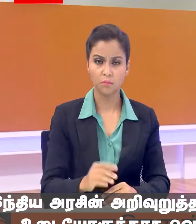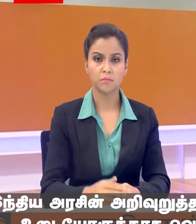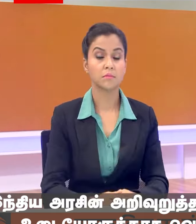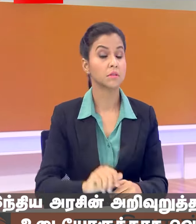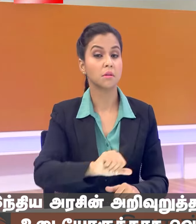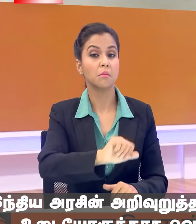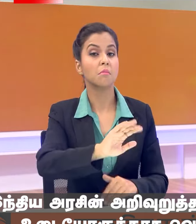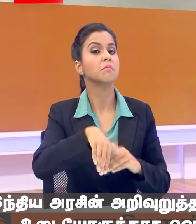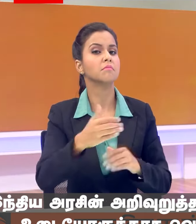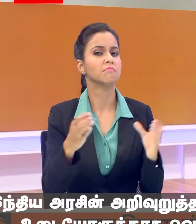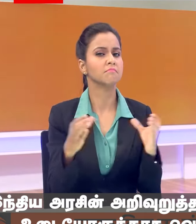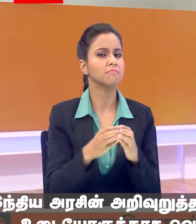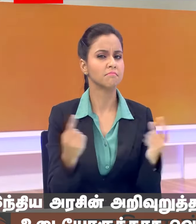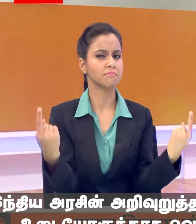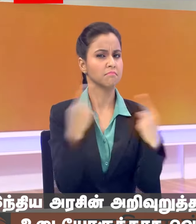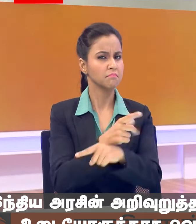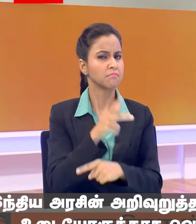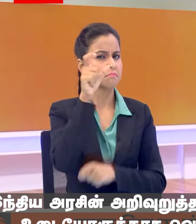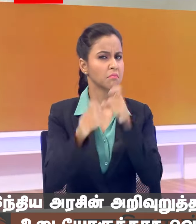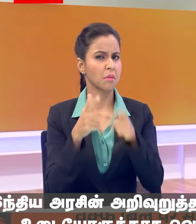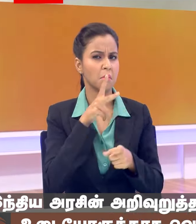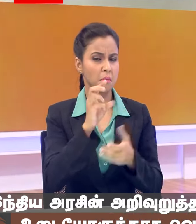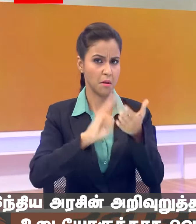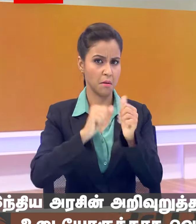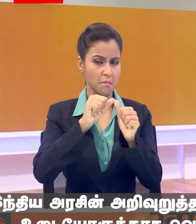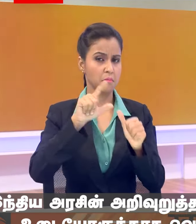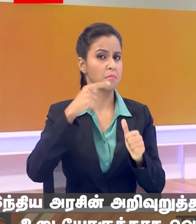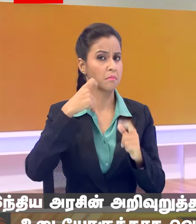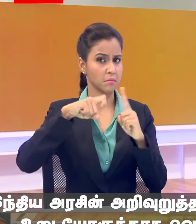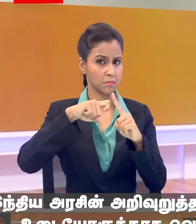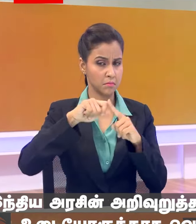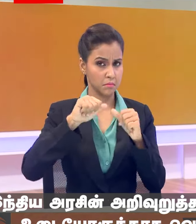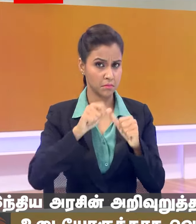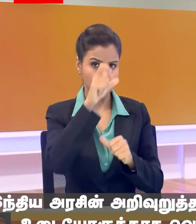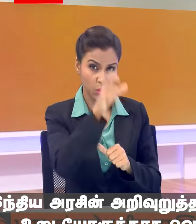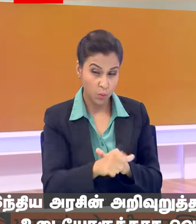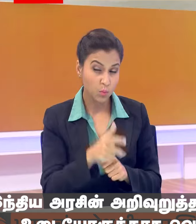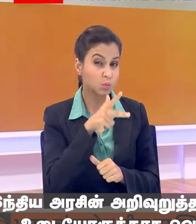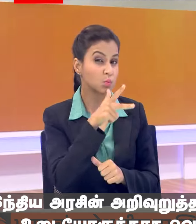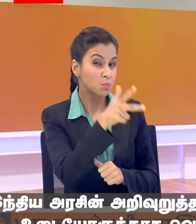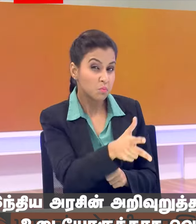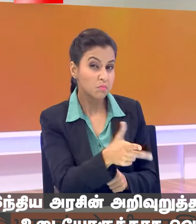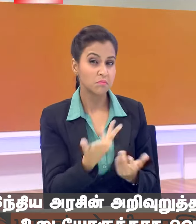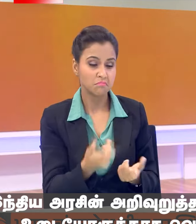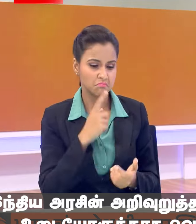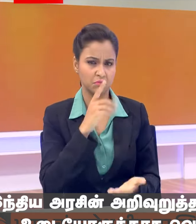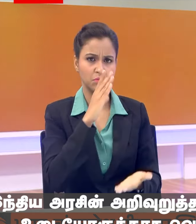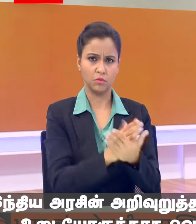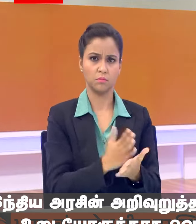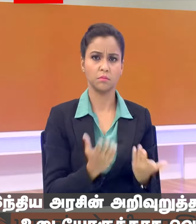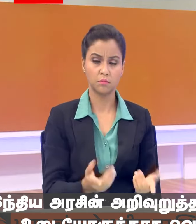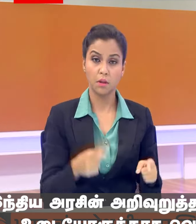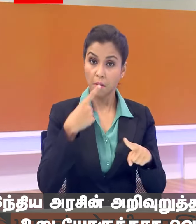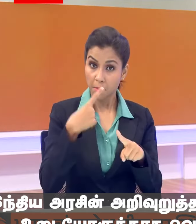विपक्षी सांसदों ने ये आरोप लगाया कि मल्यकार जुन खडगे जो विपक्ष के नेता हैं उनको बोलने के लिए नहीं दिया जा रहा है